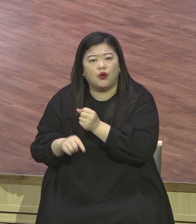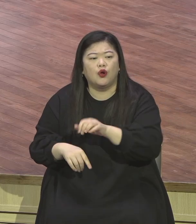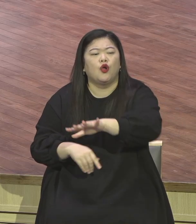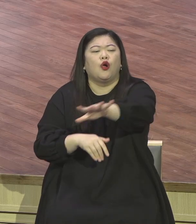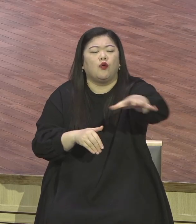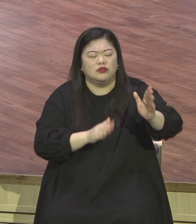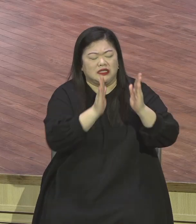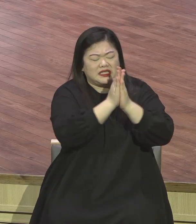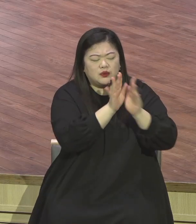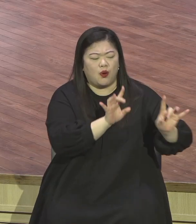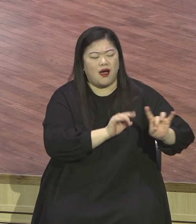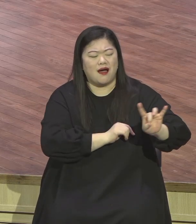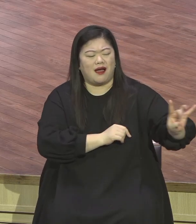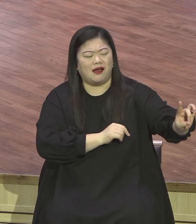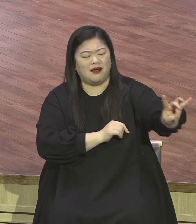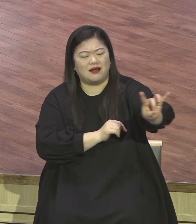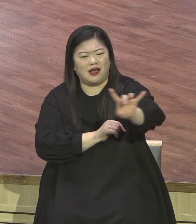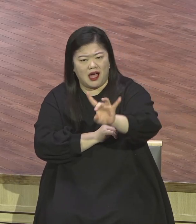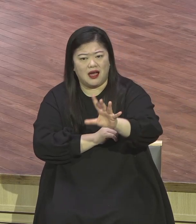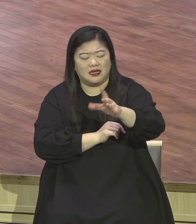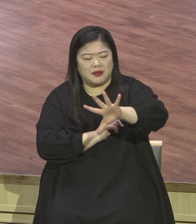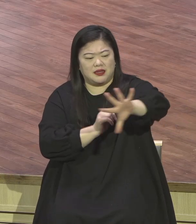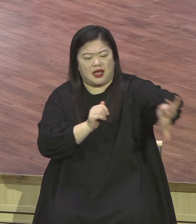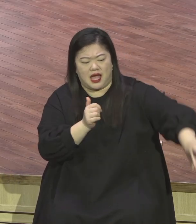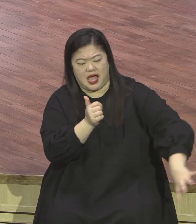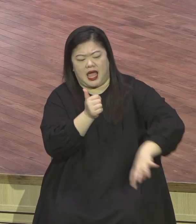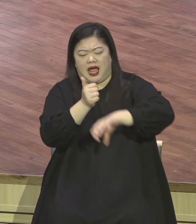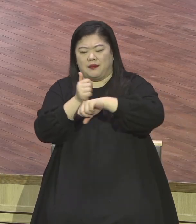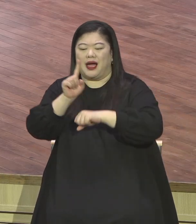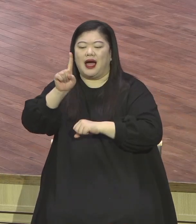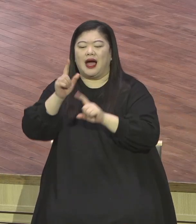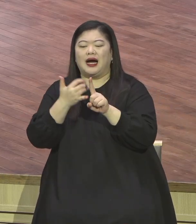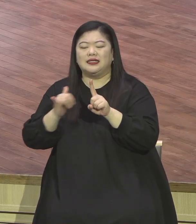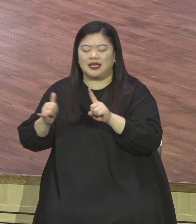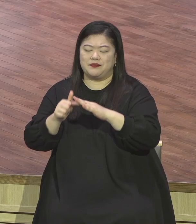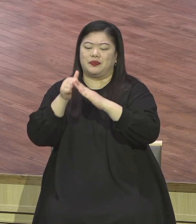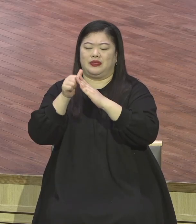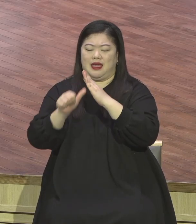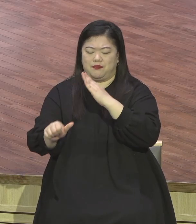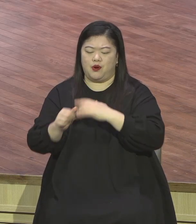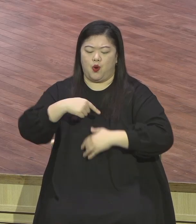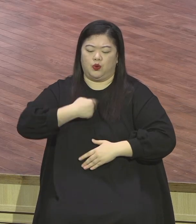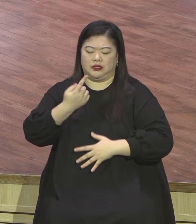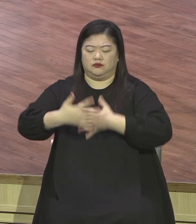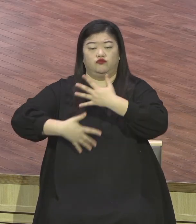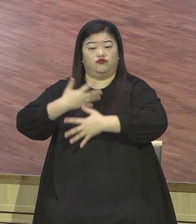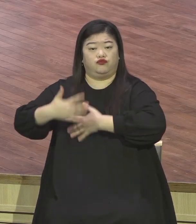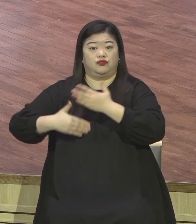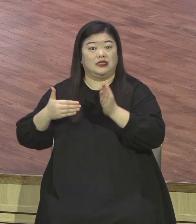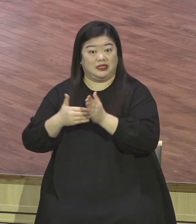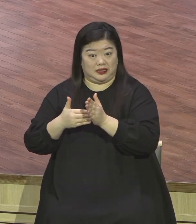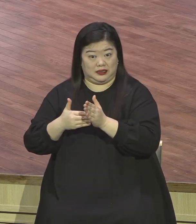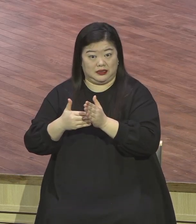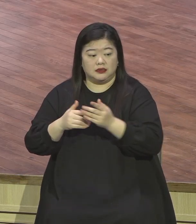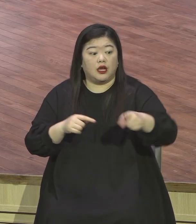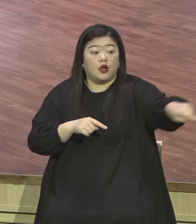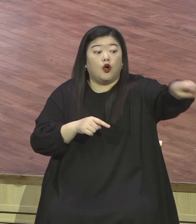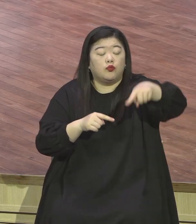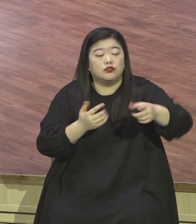줬다 대표로 했다 그럼 뭐 기도 내용이 뭐요 내용을 잘 기억하고 그 그대로 되기를 원합니다 라고 아멘해야 돼요